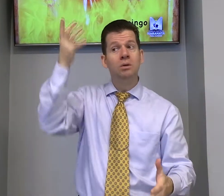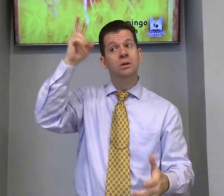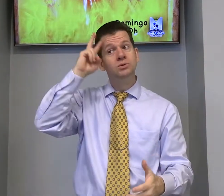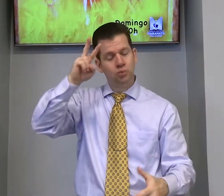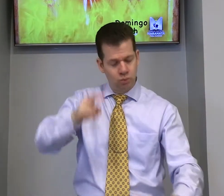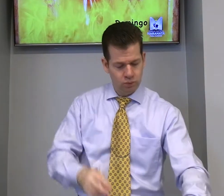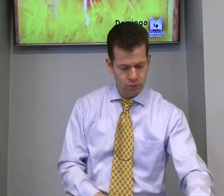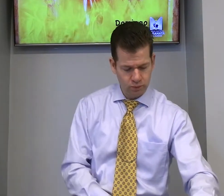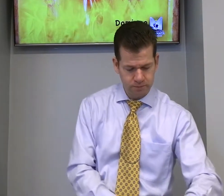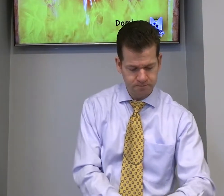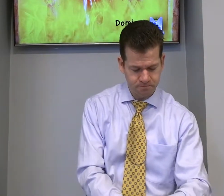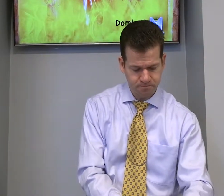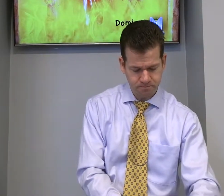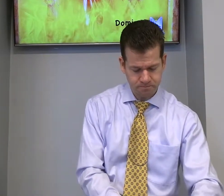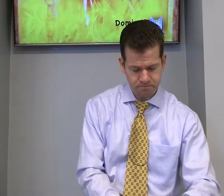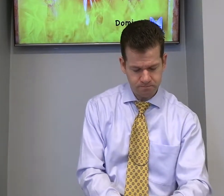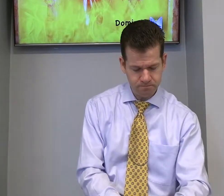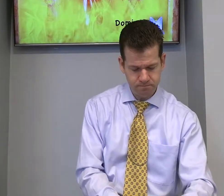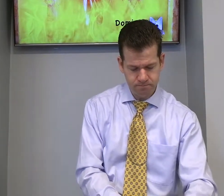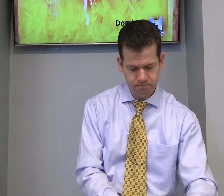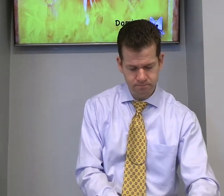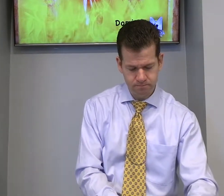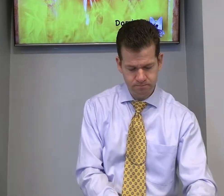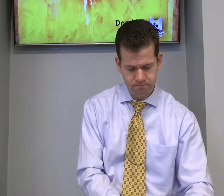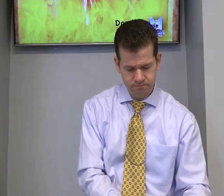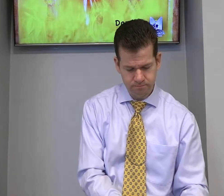Eu vou explicar um pouquinho o que aconteceu nessa história.